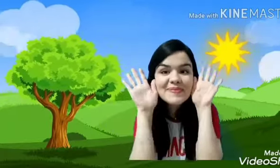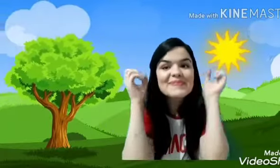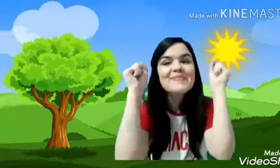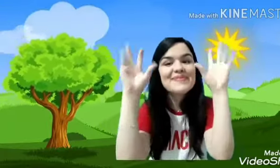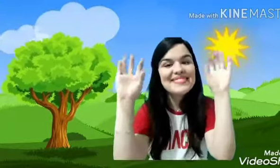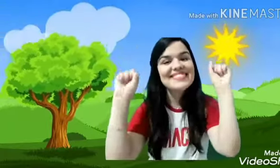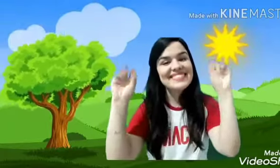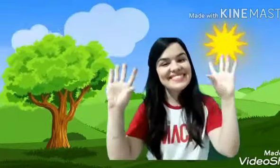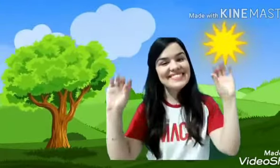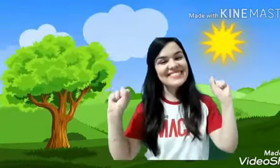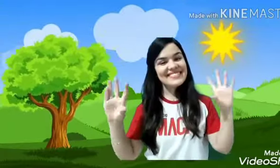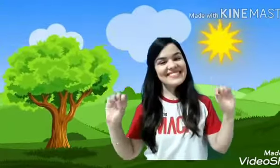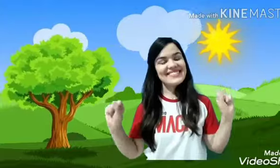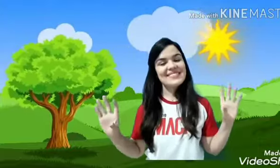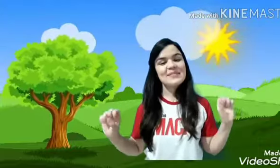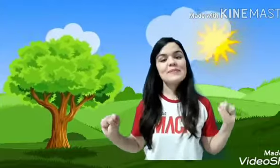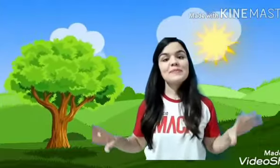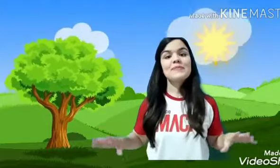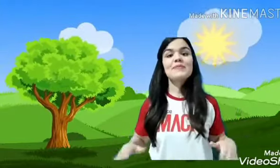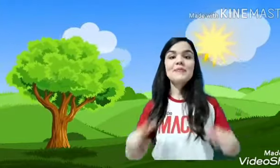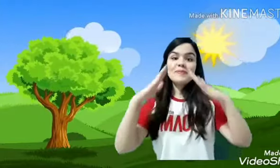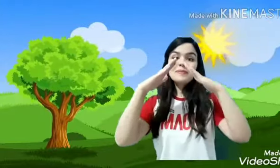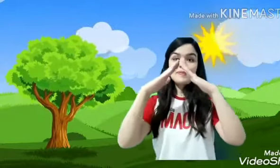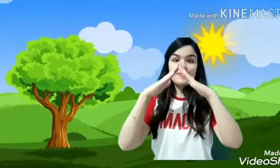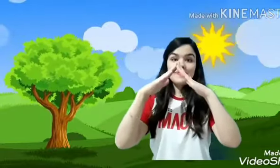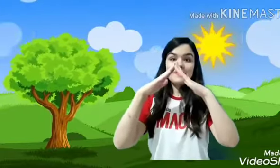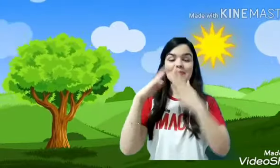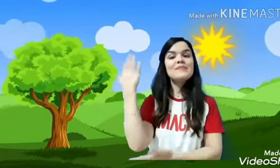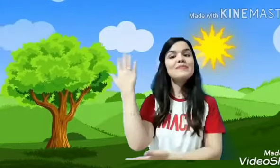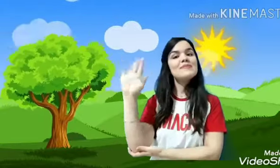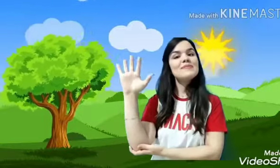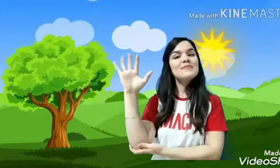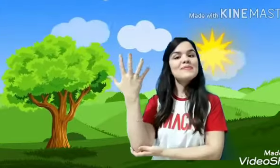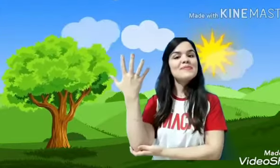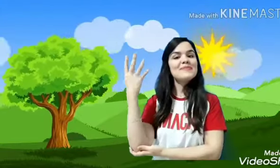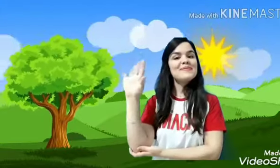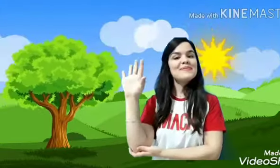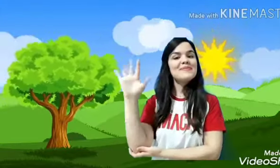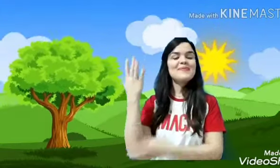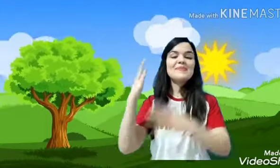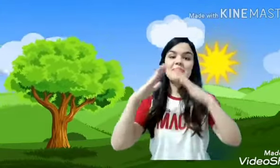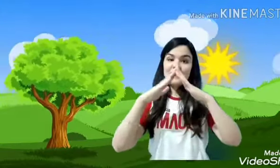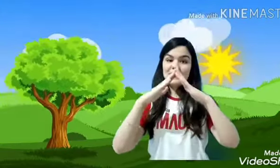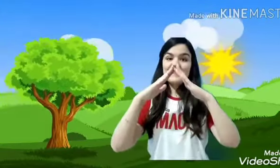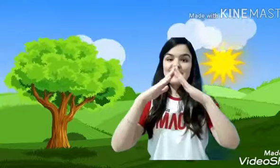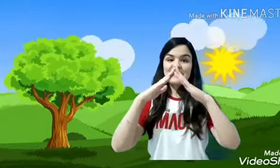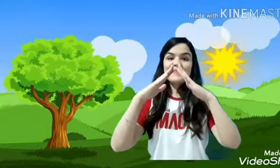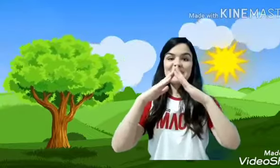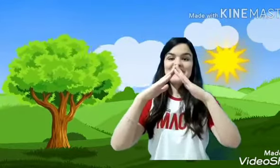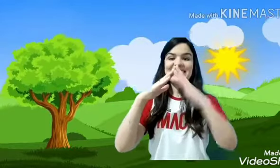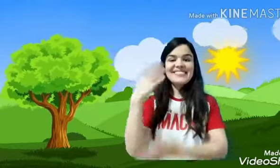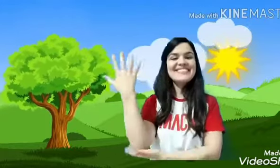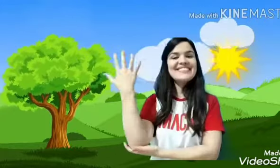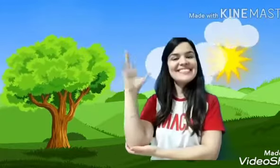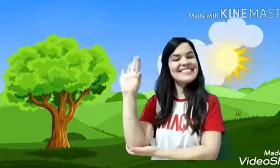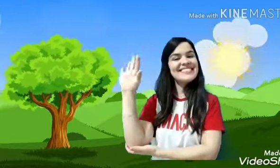para o sol entrar Perto da casa tem uma árvore Perto da casa